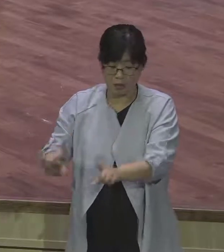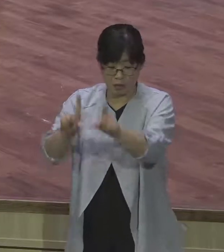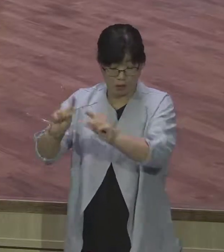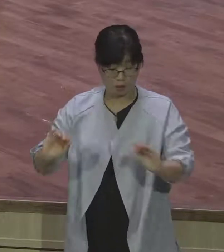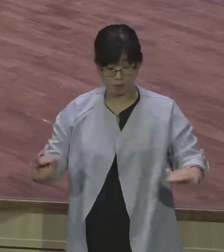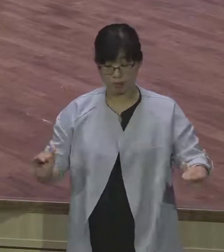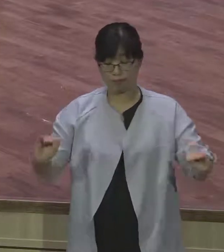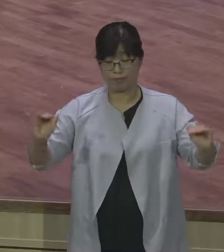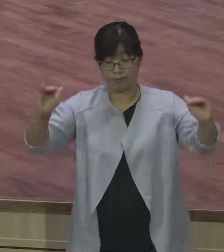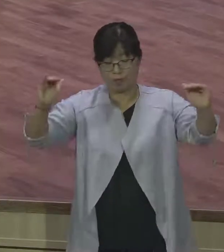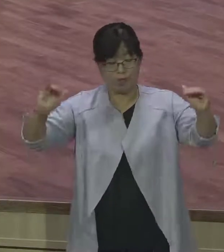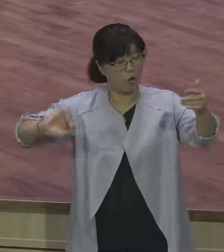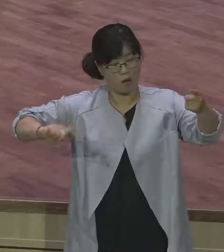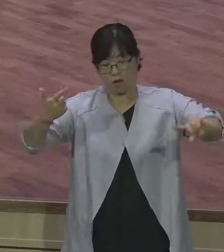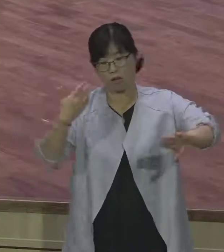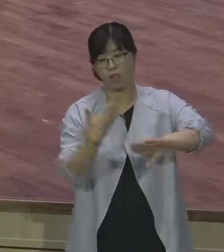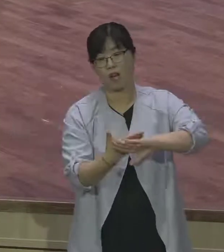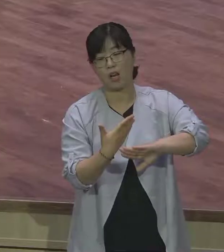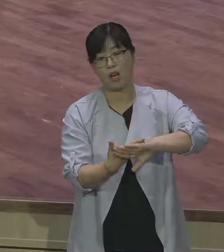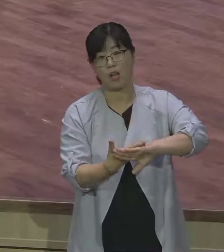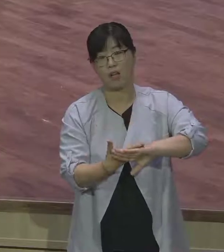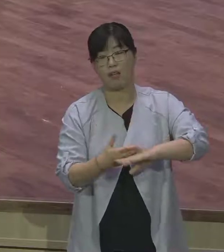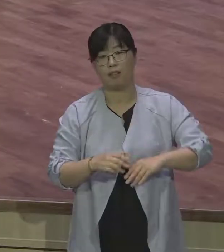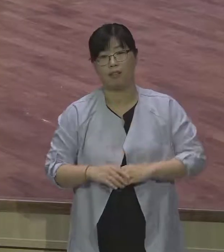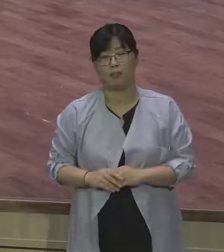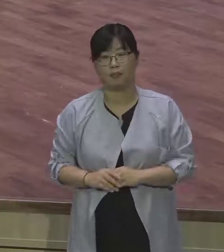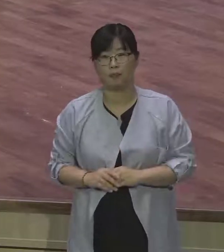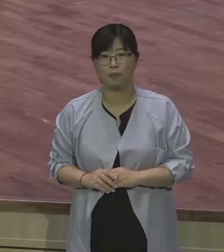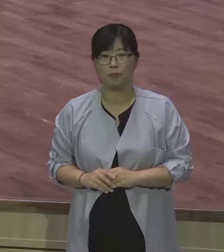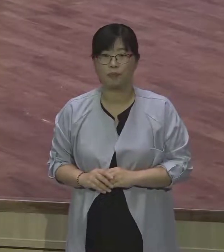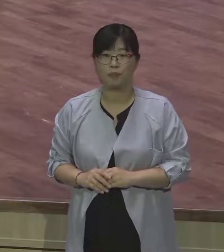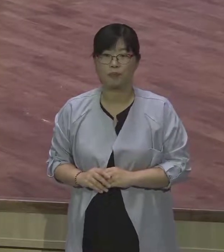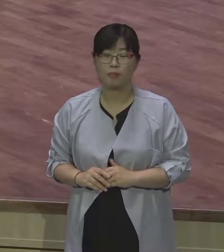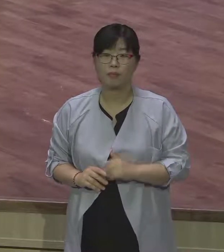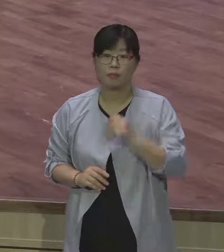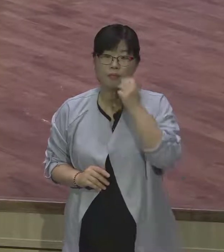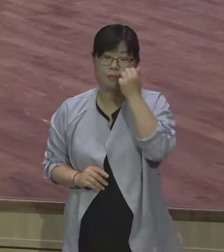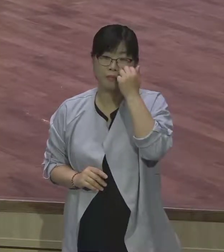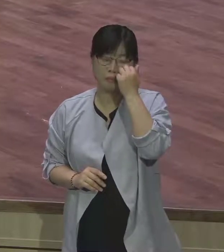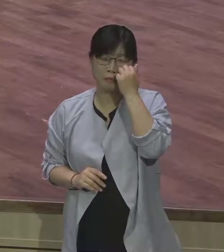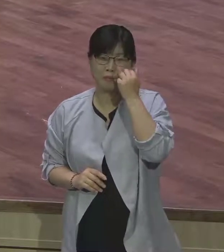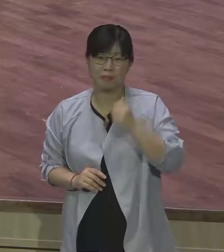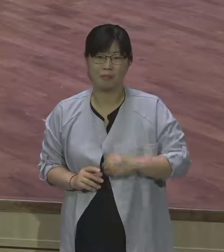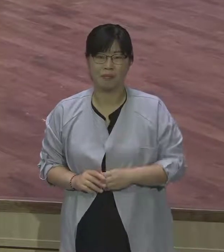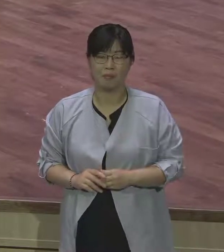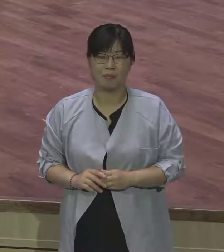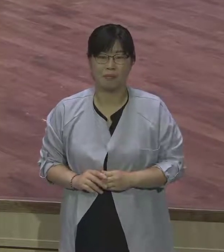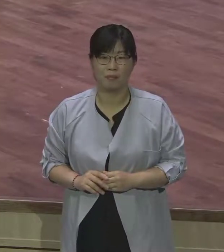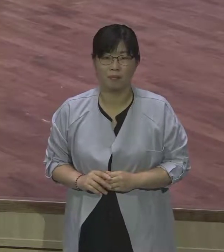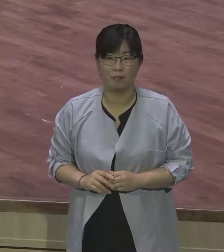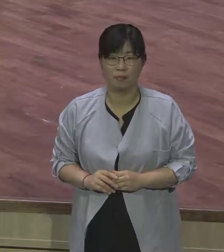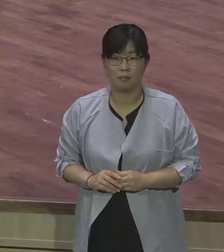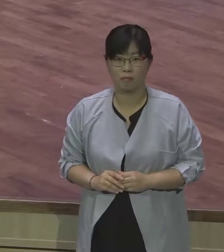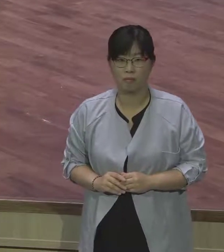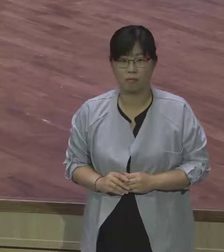겁니다. 본인은 잘 몰라. 우리 교회니까 그래도 자꾸 이런 말을 하지. 일반 교회에서는 이런 말도 몰라.